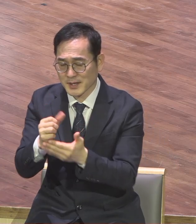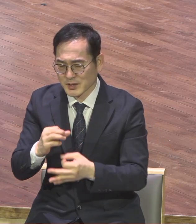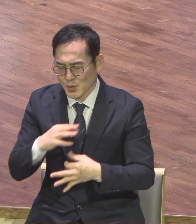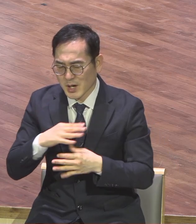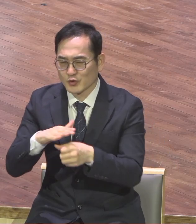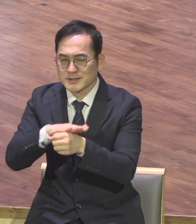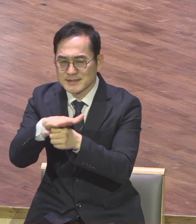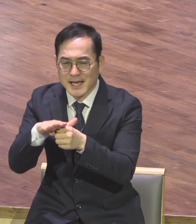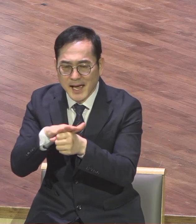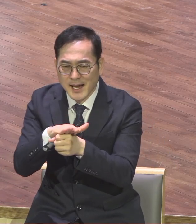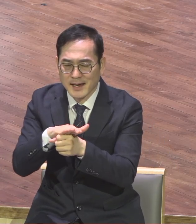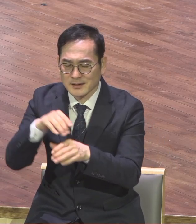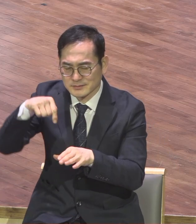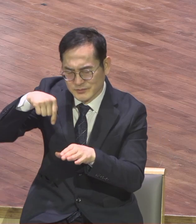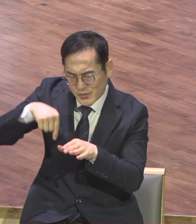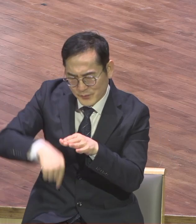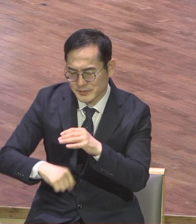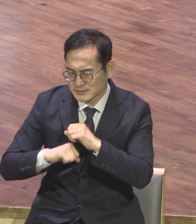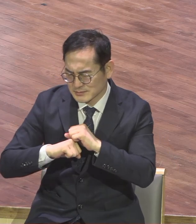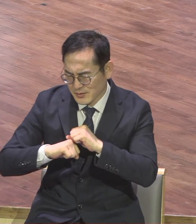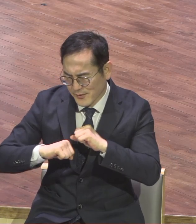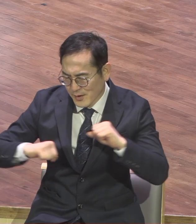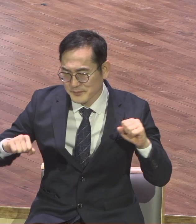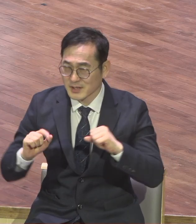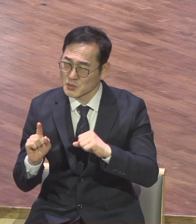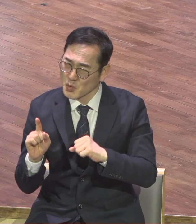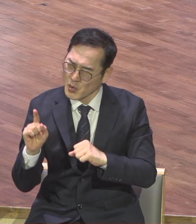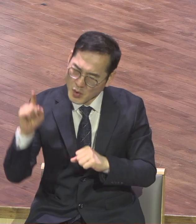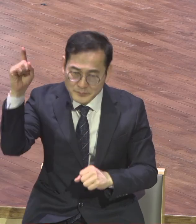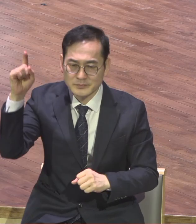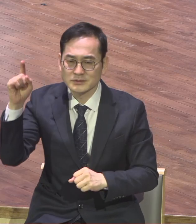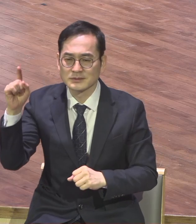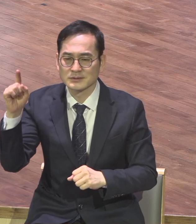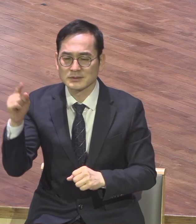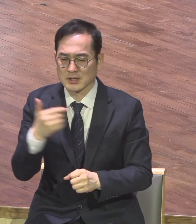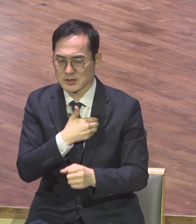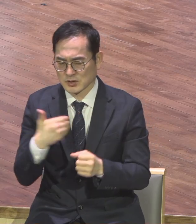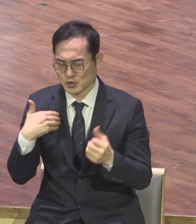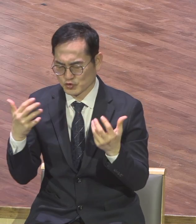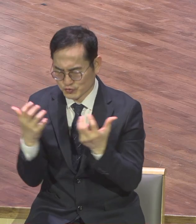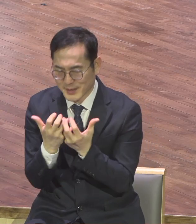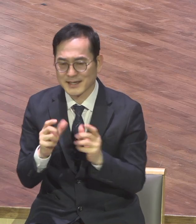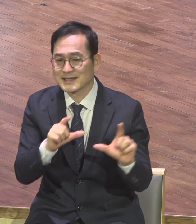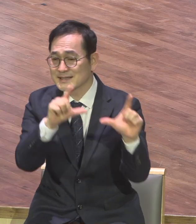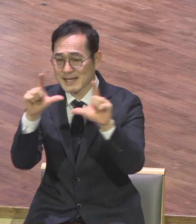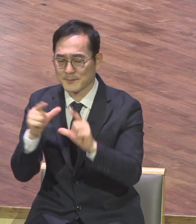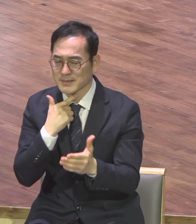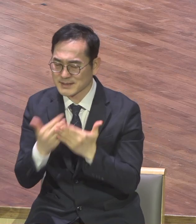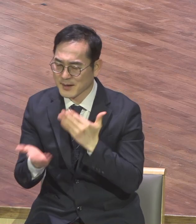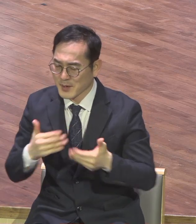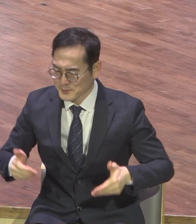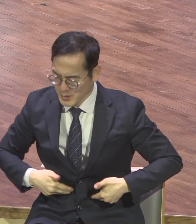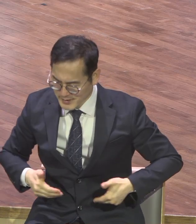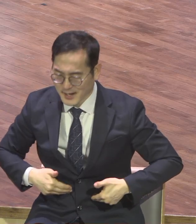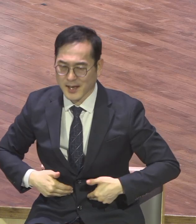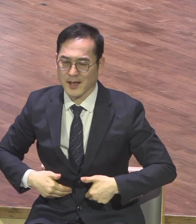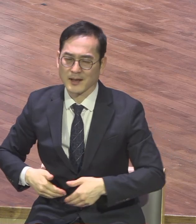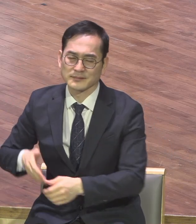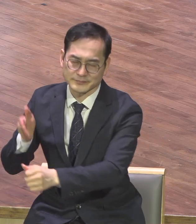넓이와 깊이와 높이와 길이래요 충만한 그 삶을 체험해야 된다 그리스도 안에